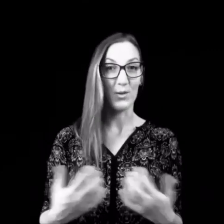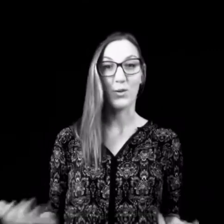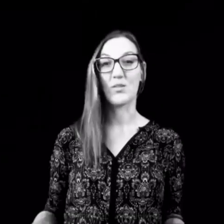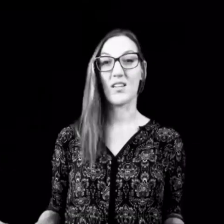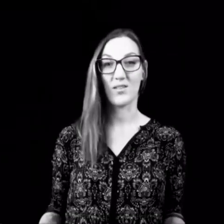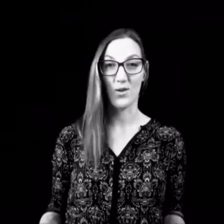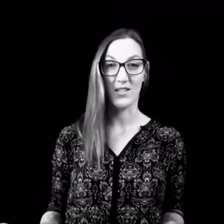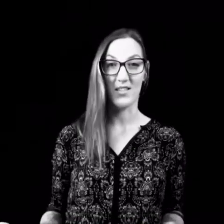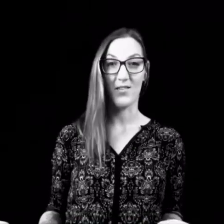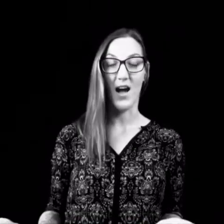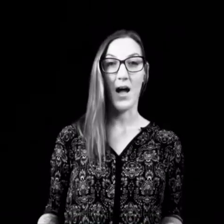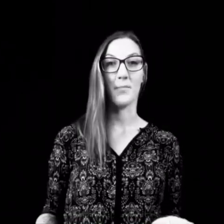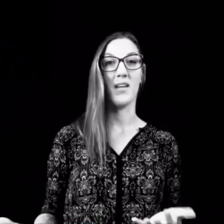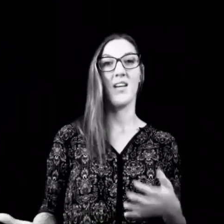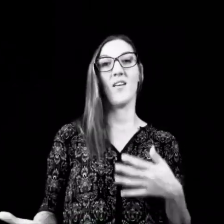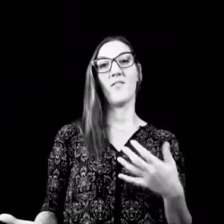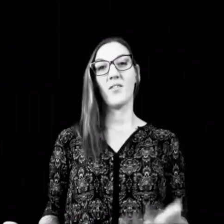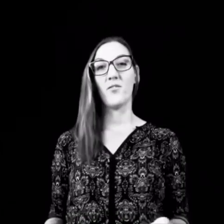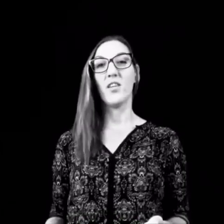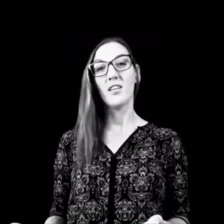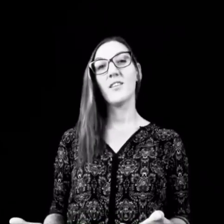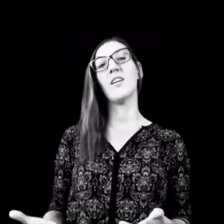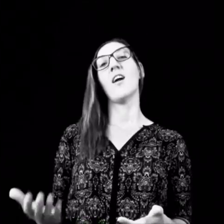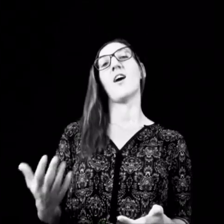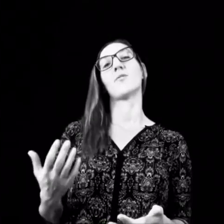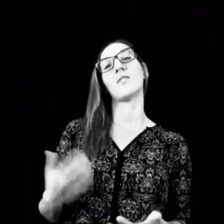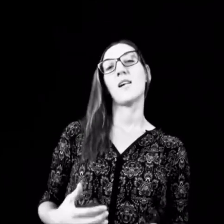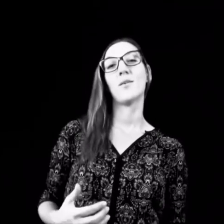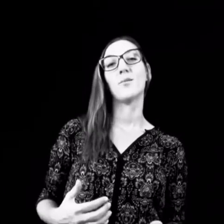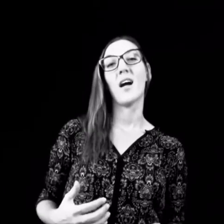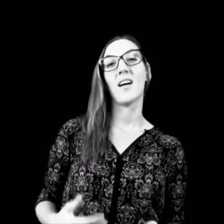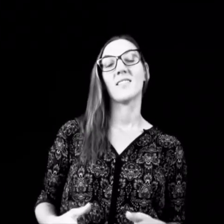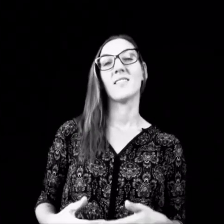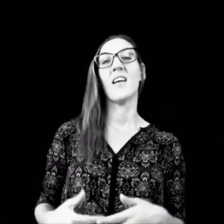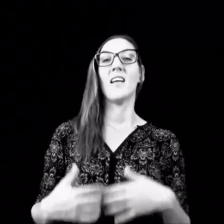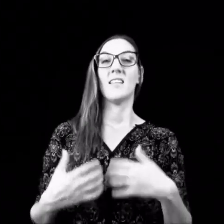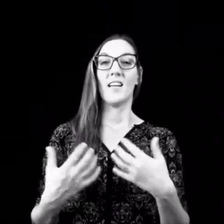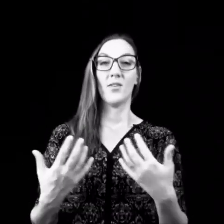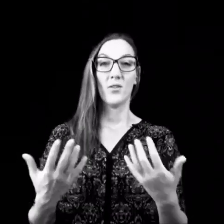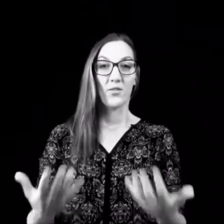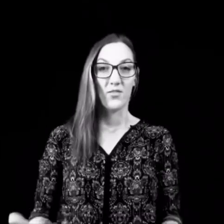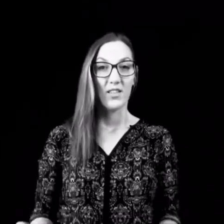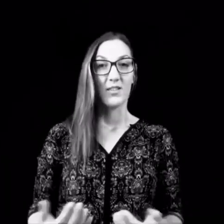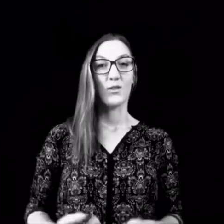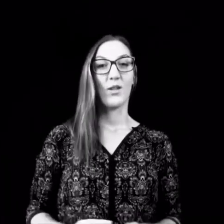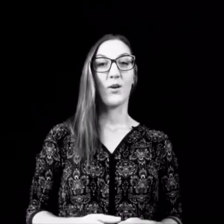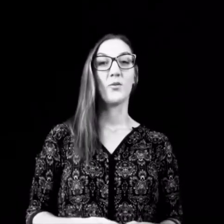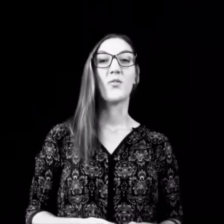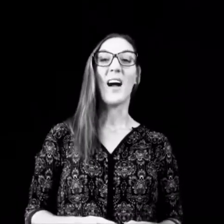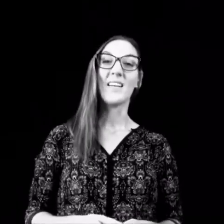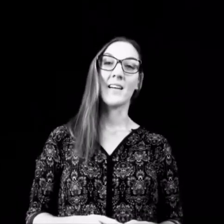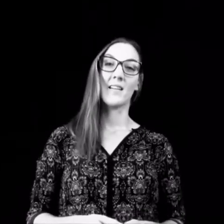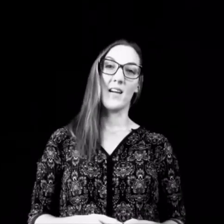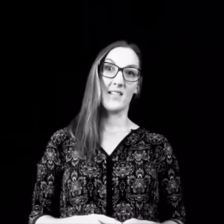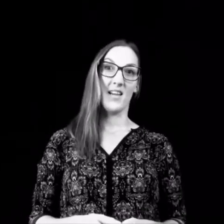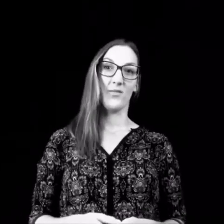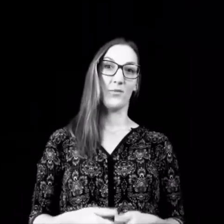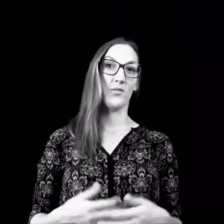größte Ressource, die wir haben. Wenn wir auf uns selber gut achten, dann können wir natürlich auch gut für andere da sein. Und